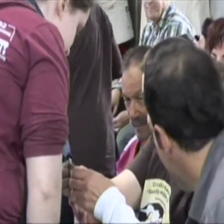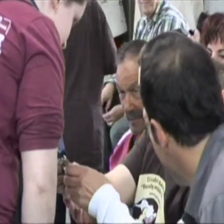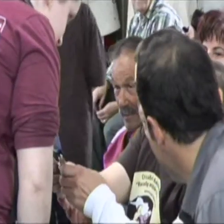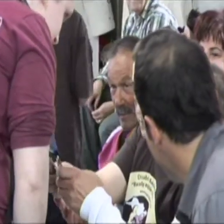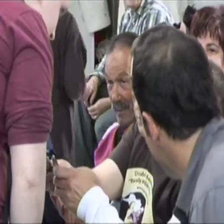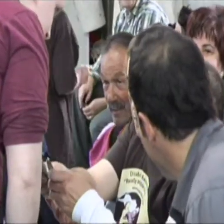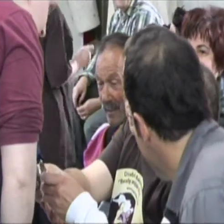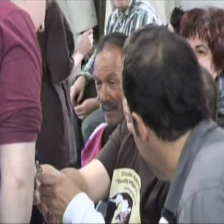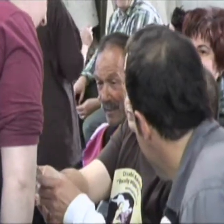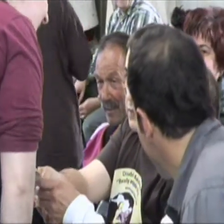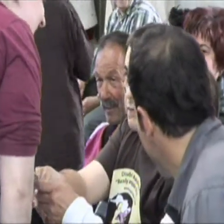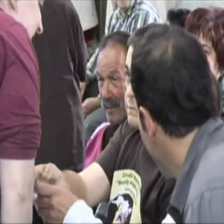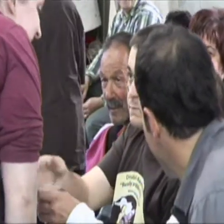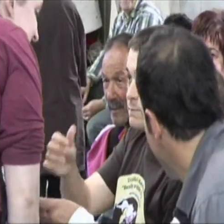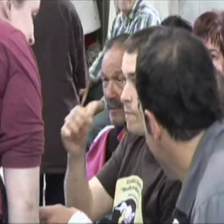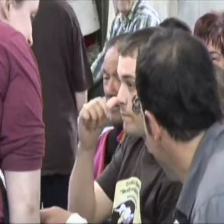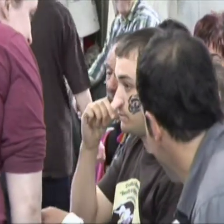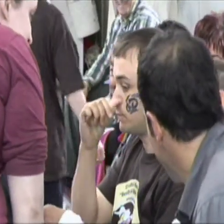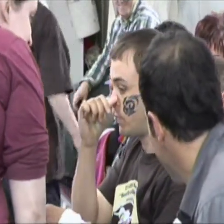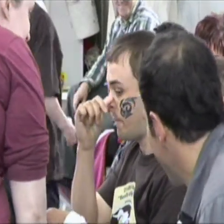Merci. Merci.